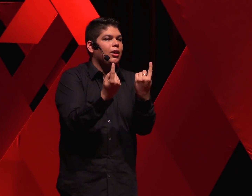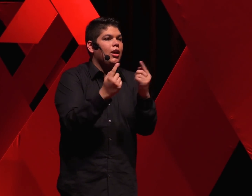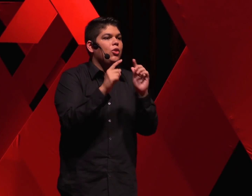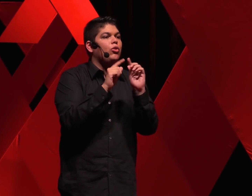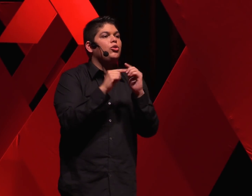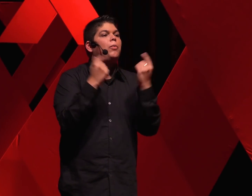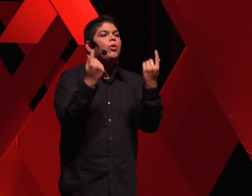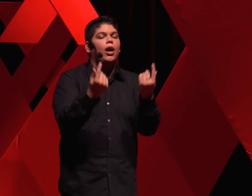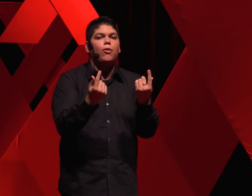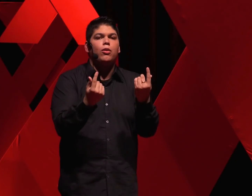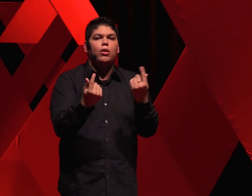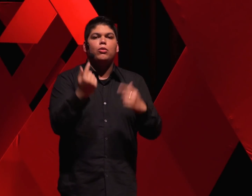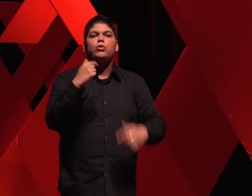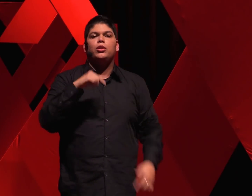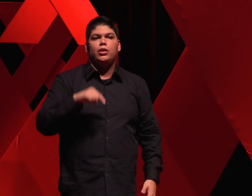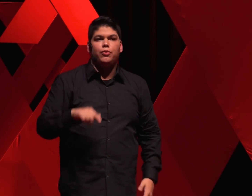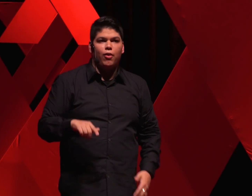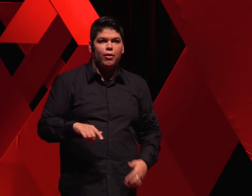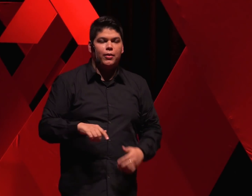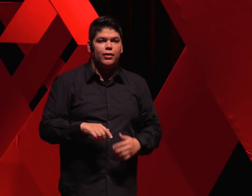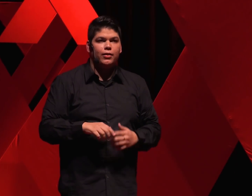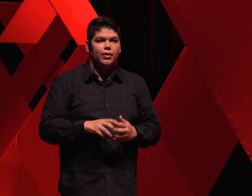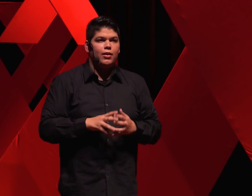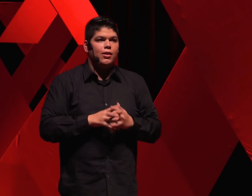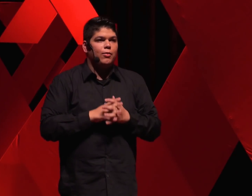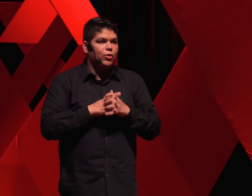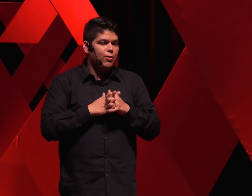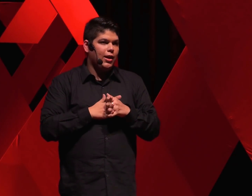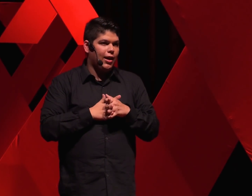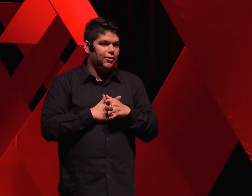e onde o plural nos transforme. Muito obrigado.